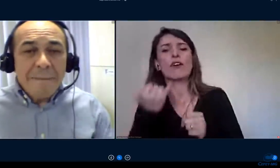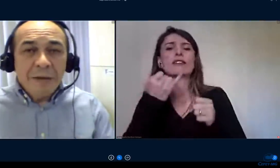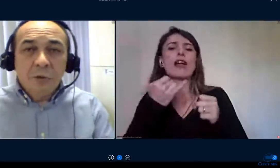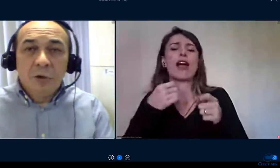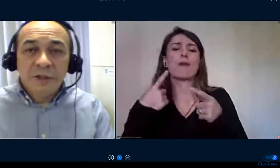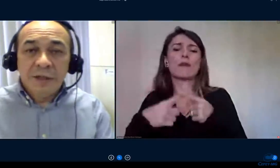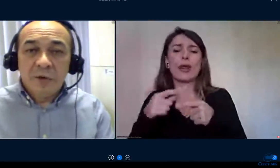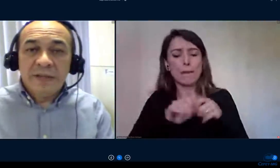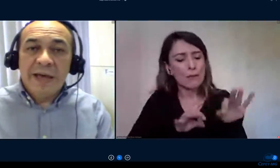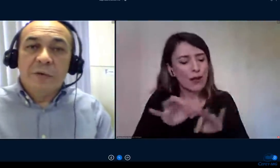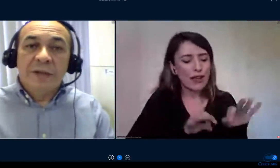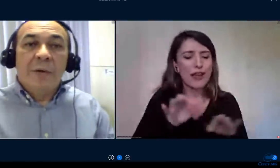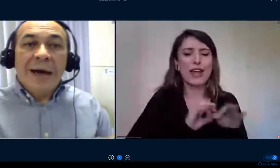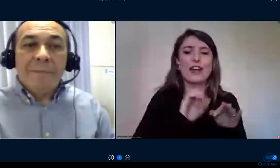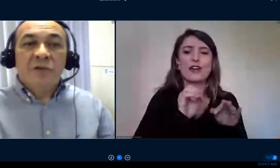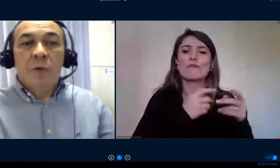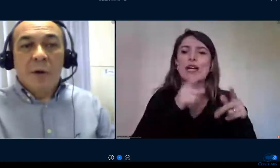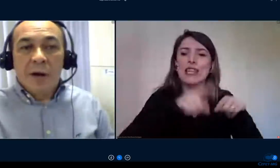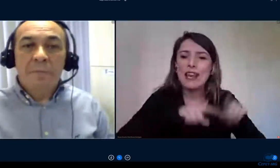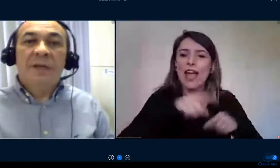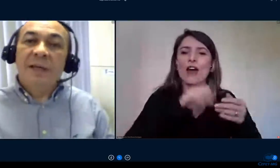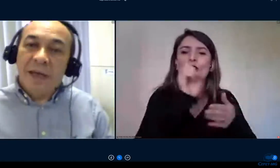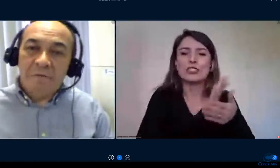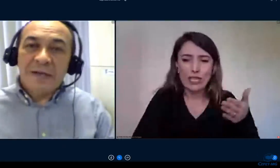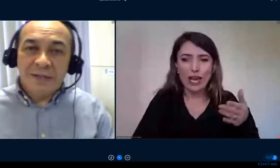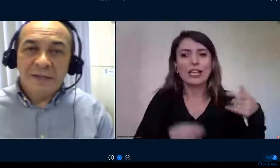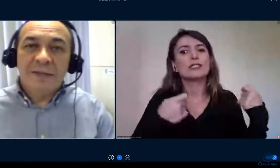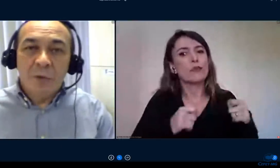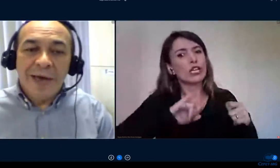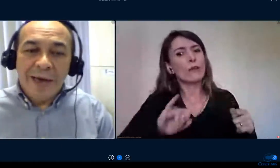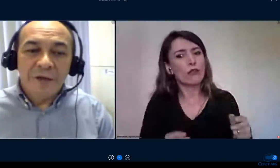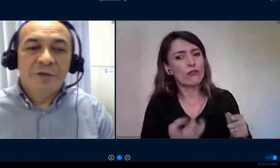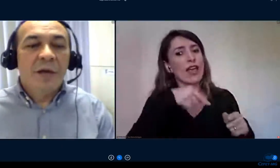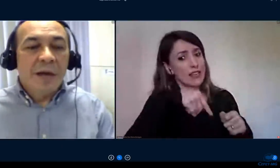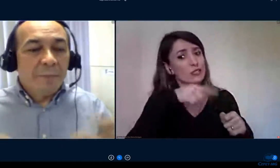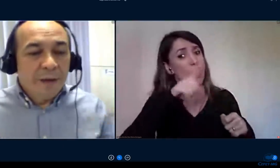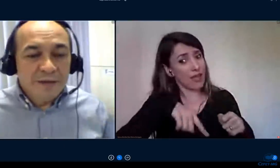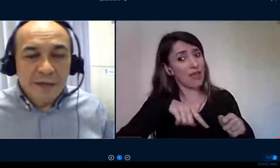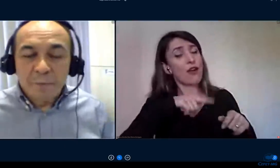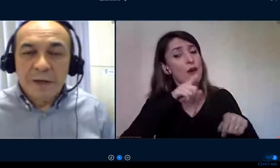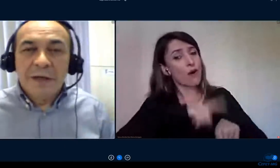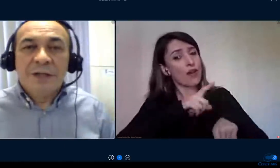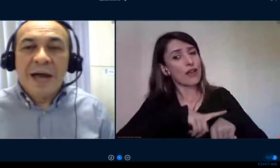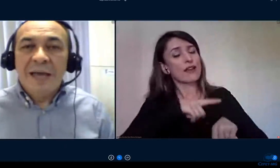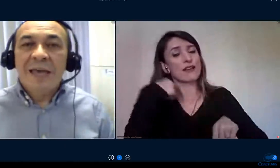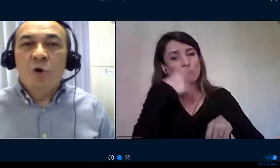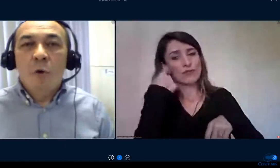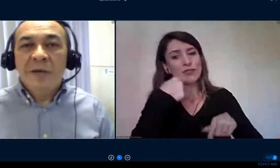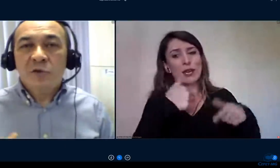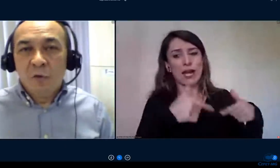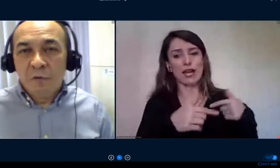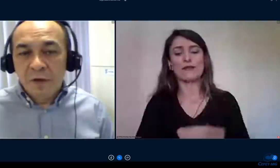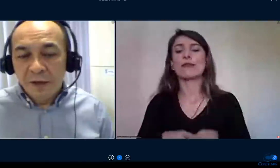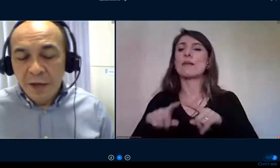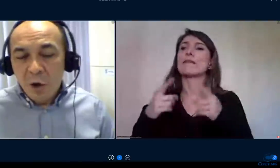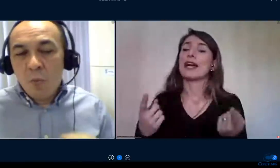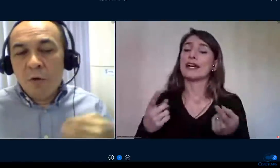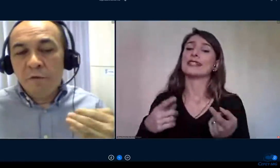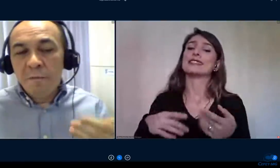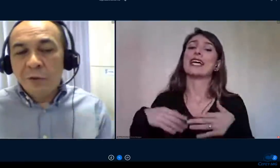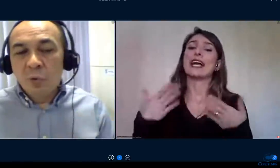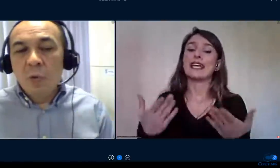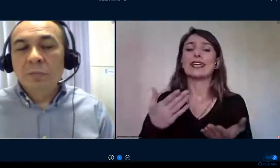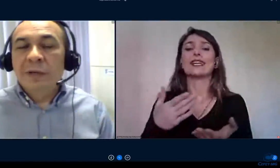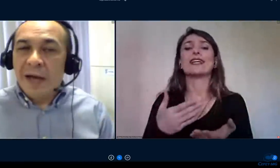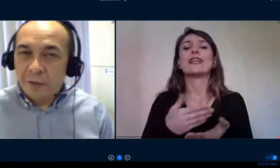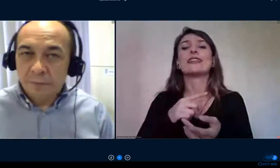A metodologia deu certo, então, ah, mas o meu campus ele quer fazer, sim, o RED, precisamos planejar e aí começou a vir um